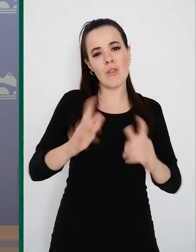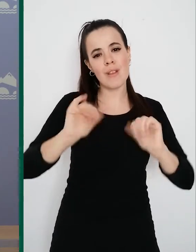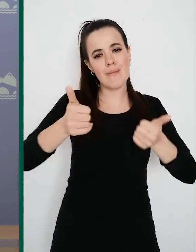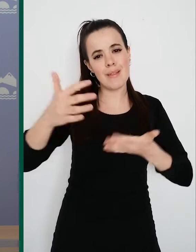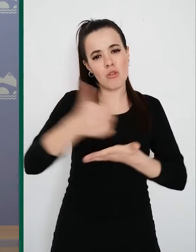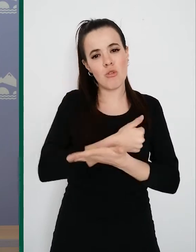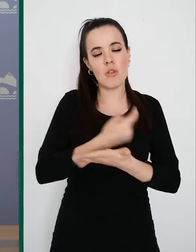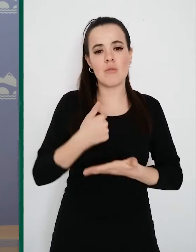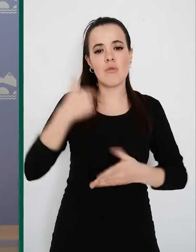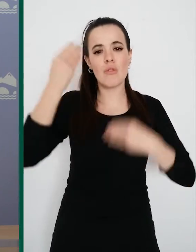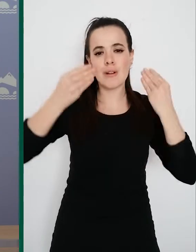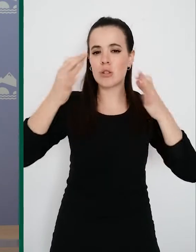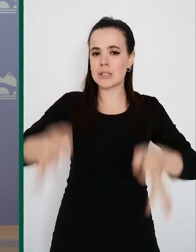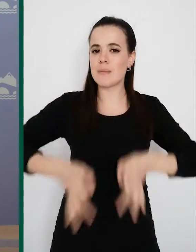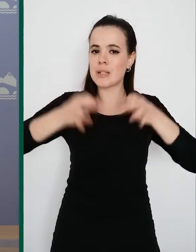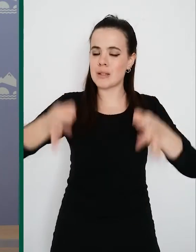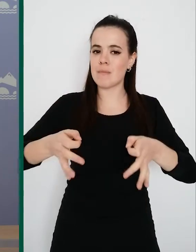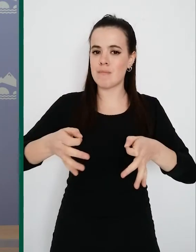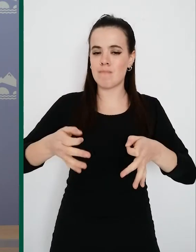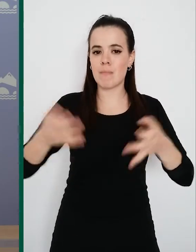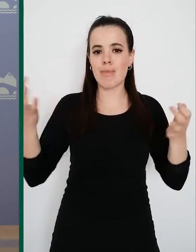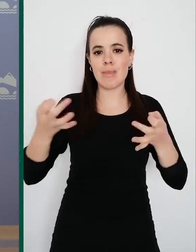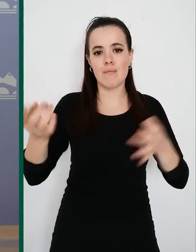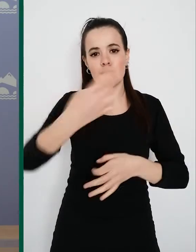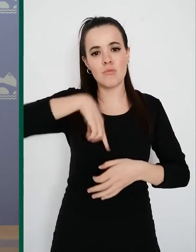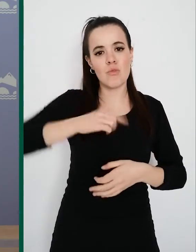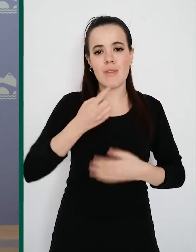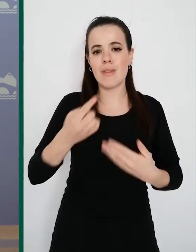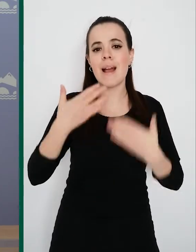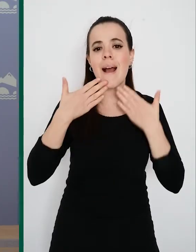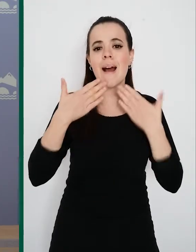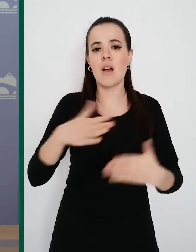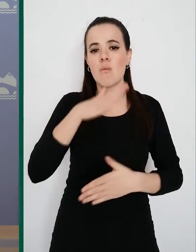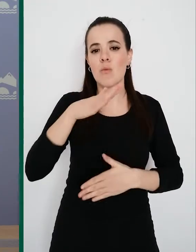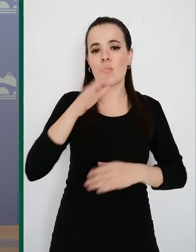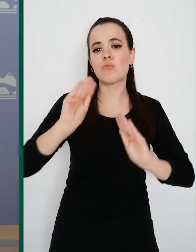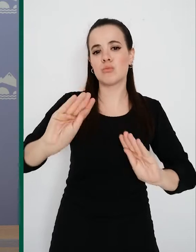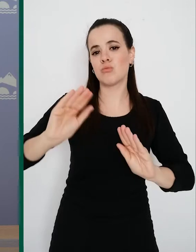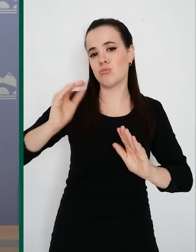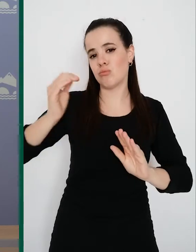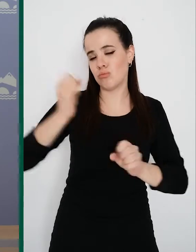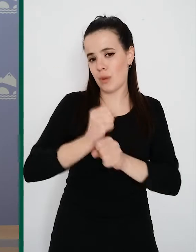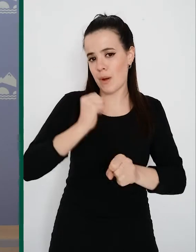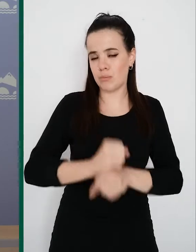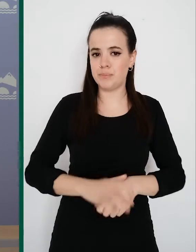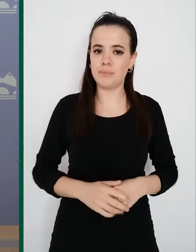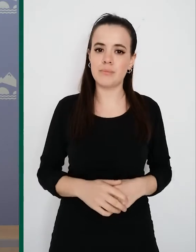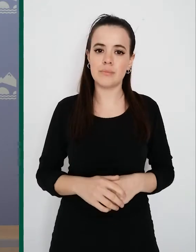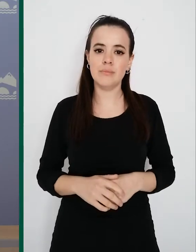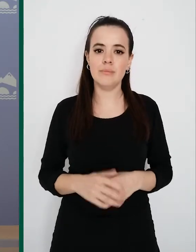que siempre, siempre, siempre tenemos que estar agradecidos de lo que están haciendo. En más de una ocasión, seguro